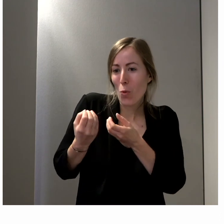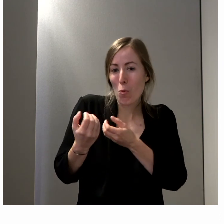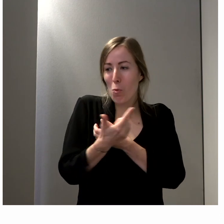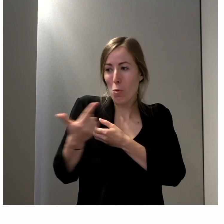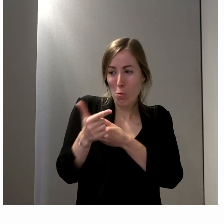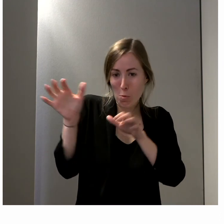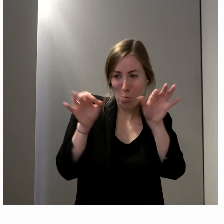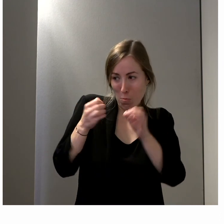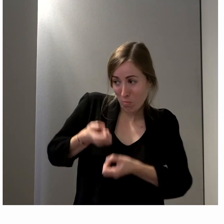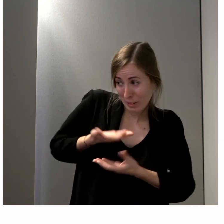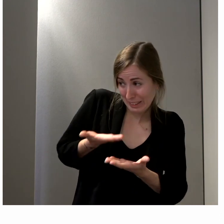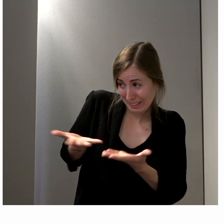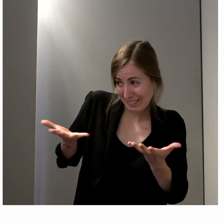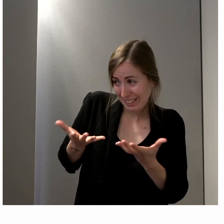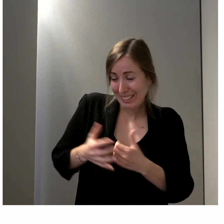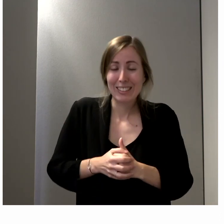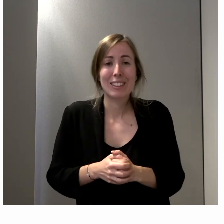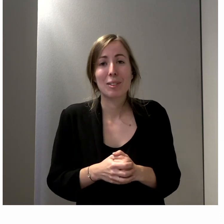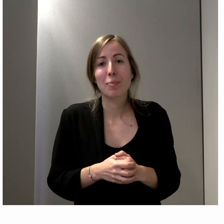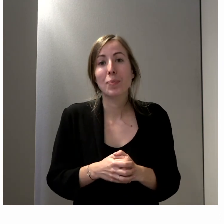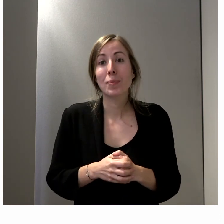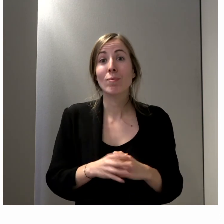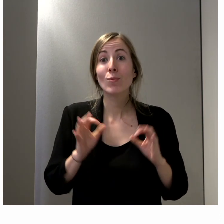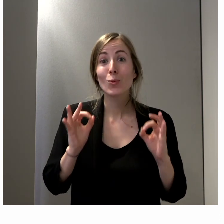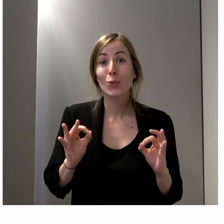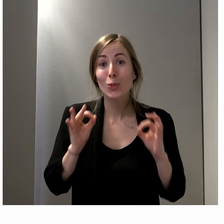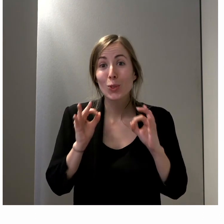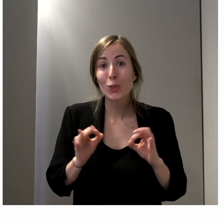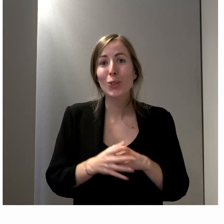nos deux intervenants ? Oui,